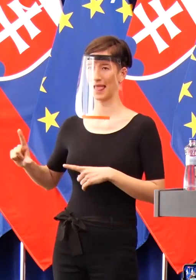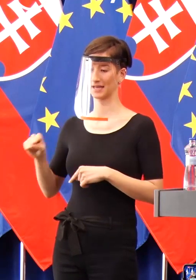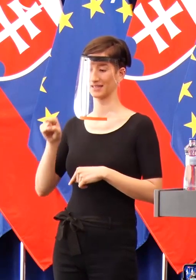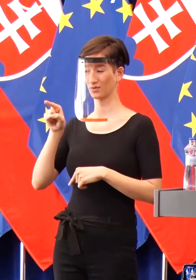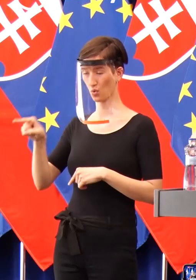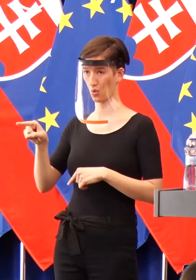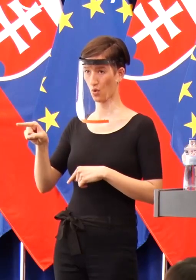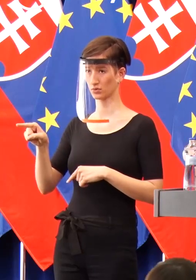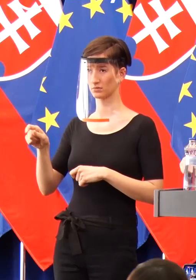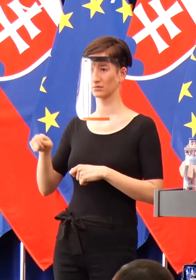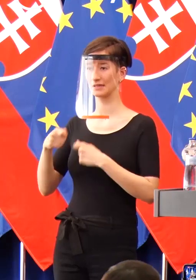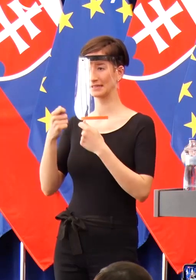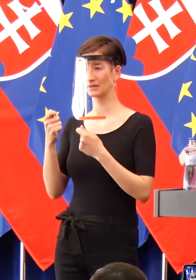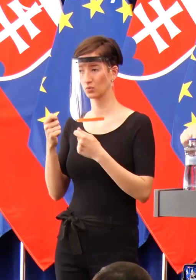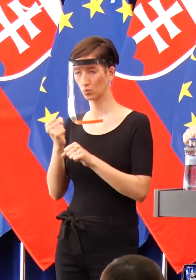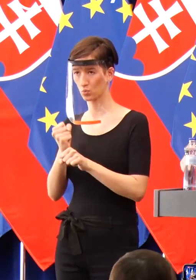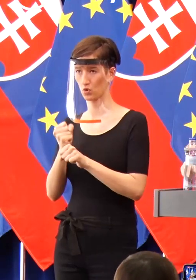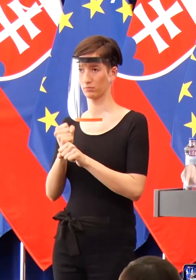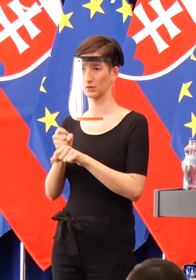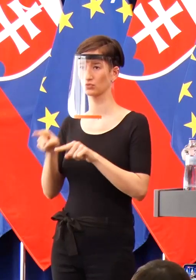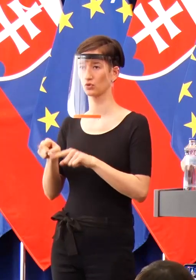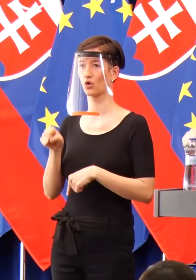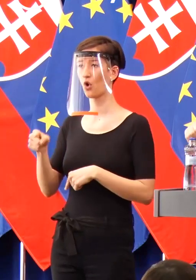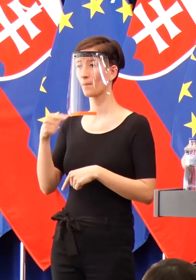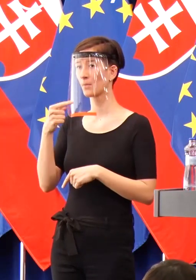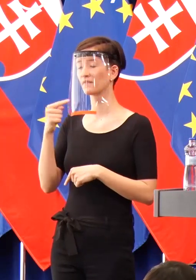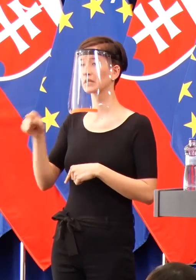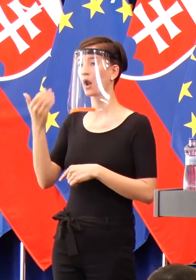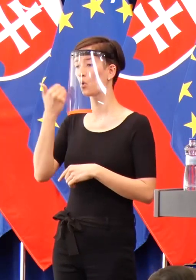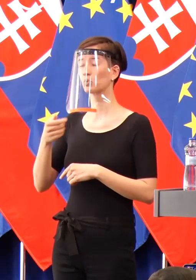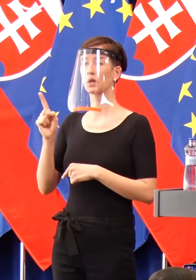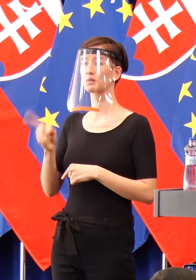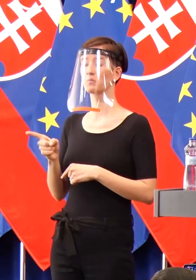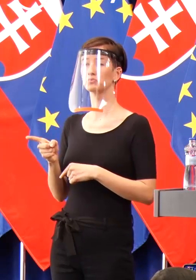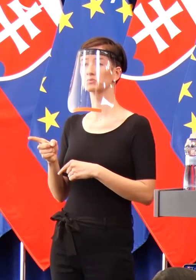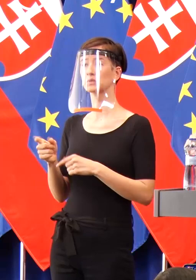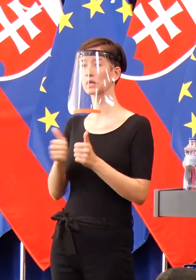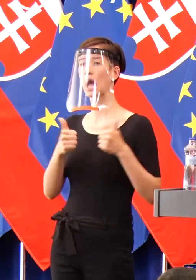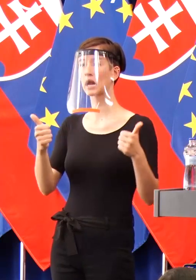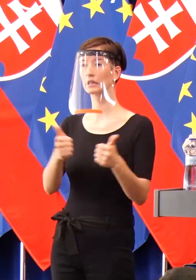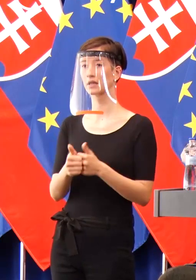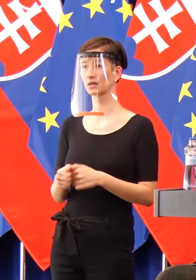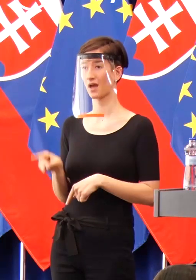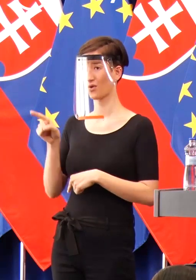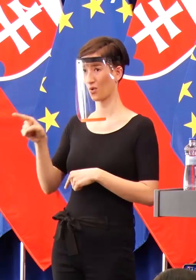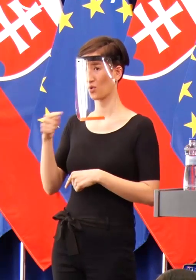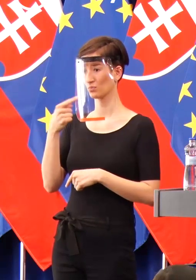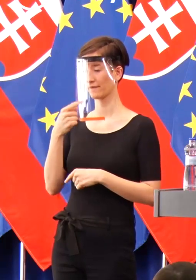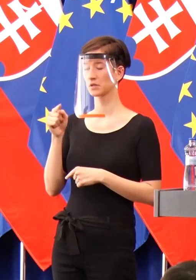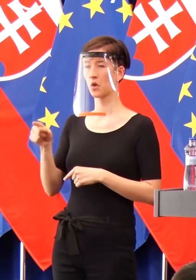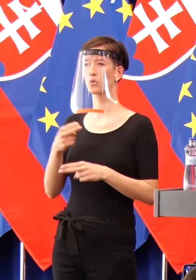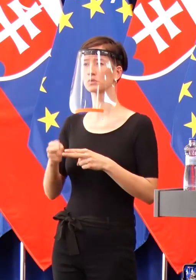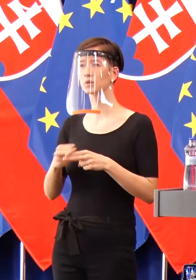Ten povedal, že títo ľudia nemusia ísť do karantény a nemusia byť testovaní. A tento človek sa tu pred nami hrali ako